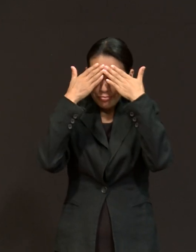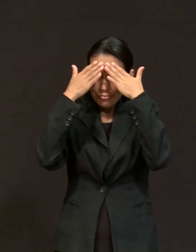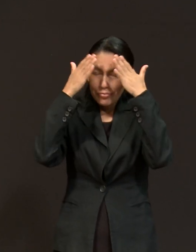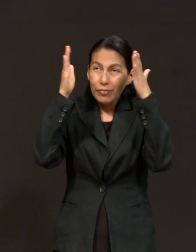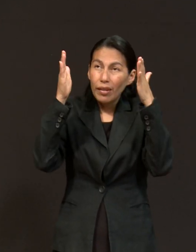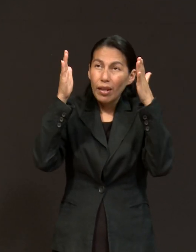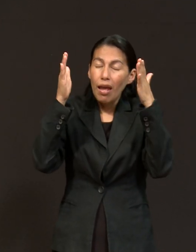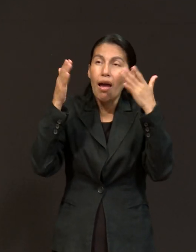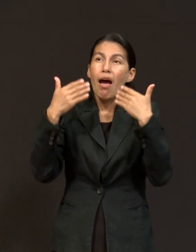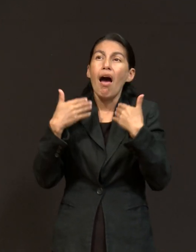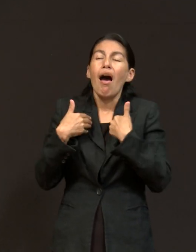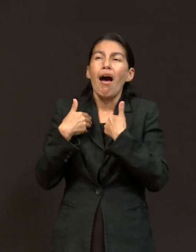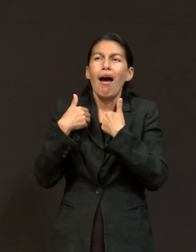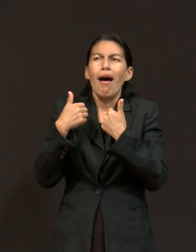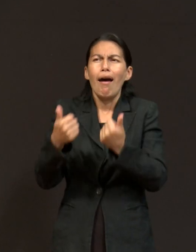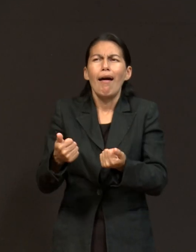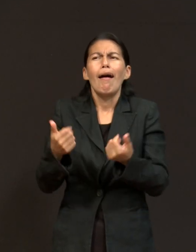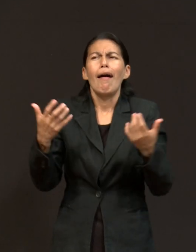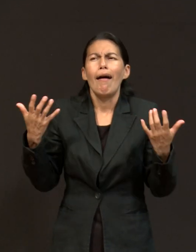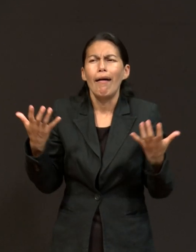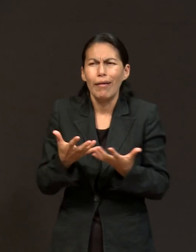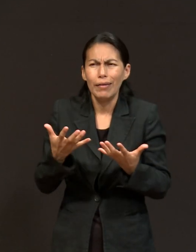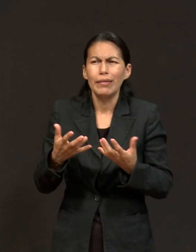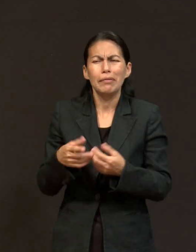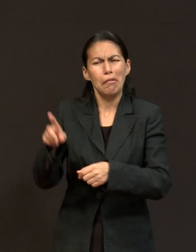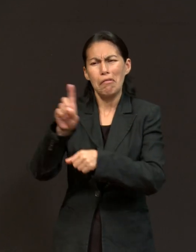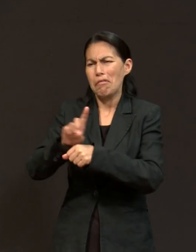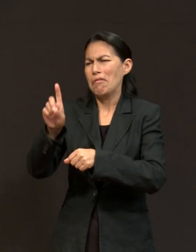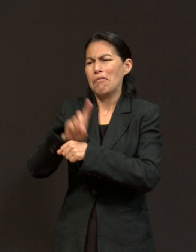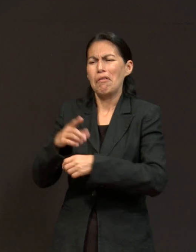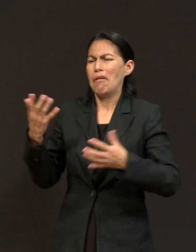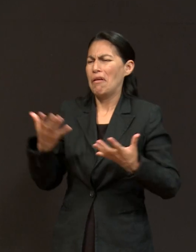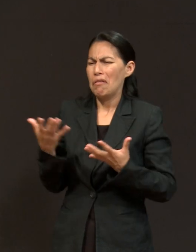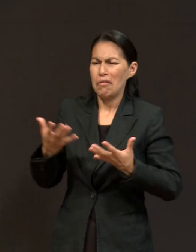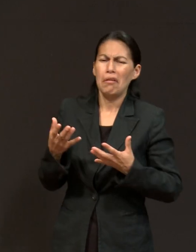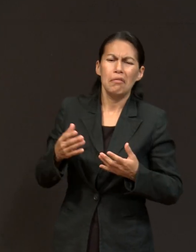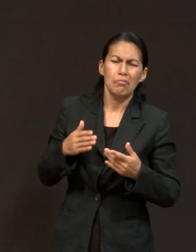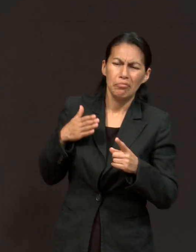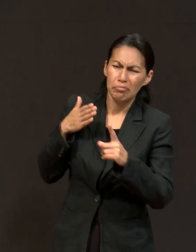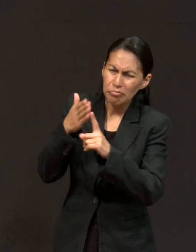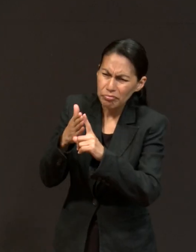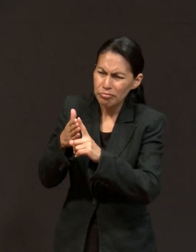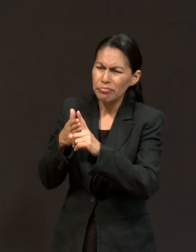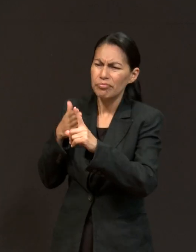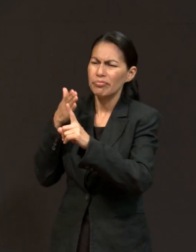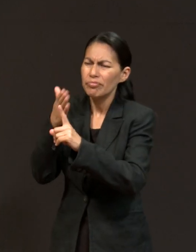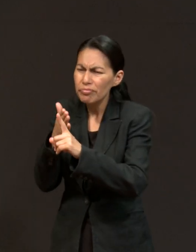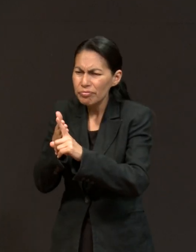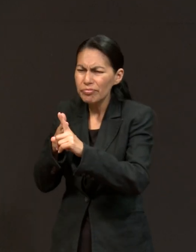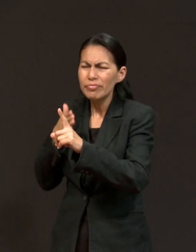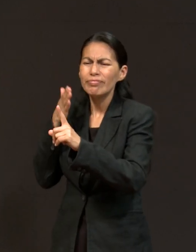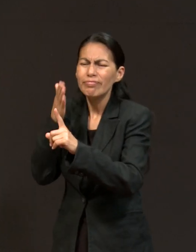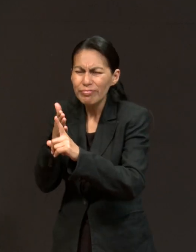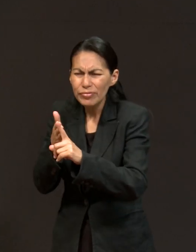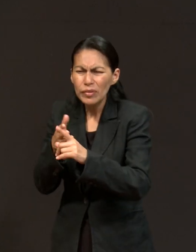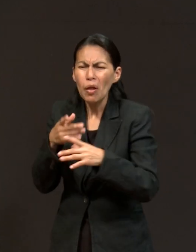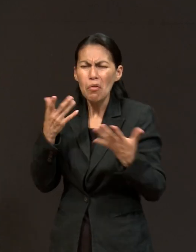en esa palabra, y cuando viene la práctica diaria de enfrentar los desafíos de la vida, el